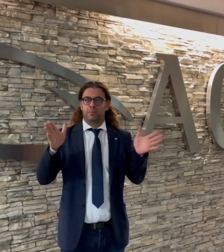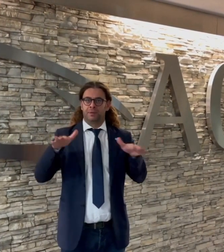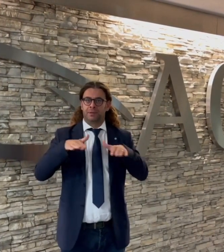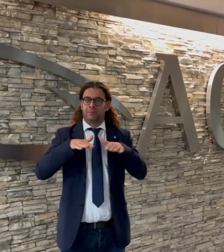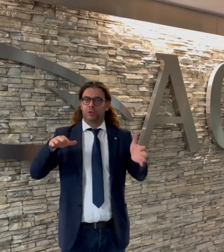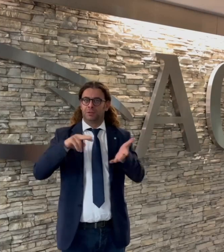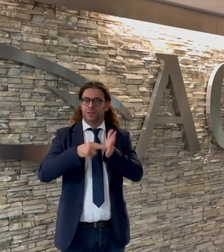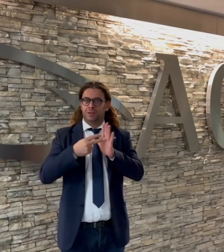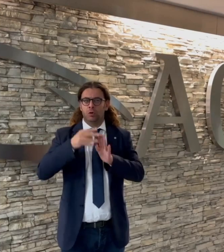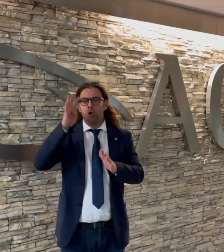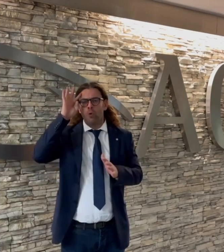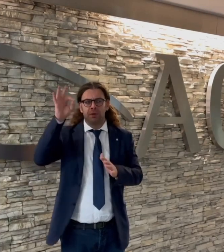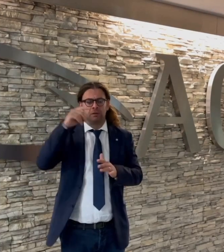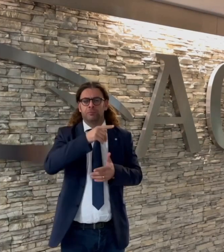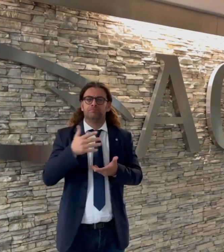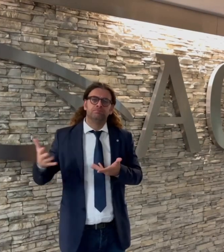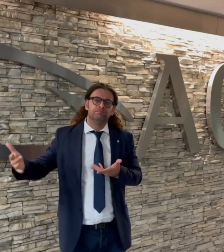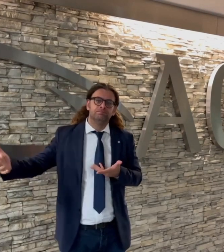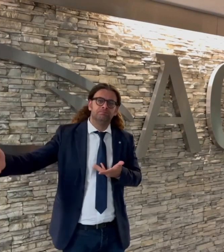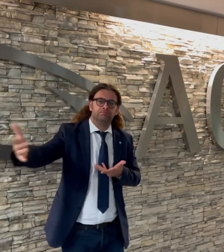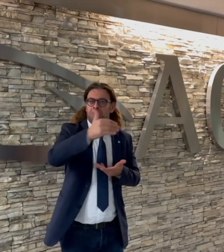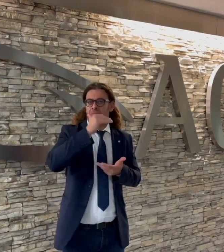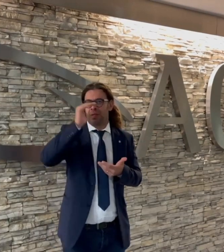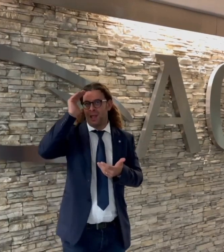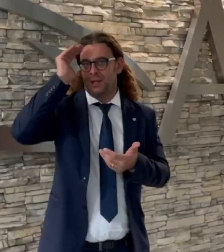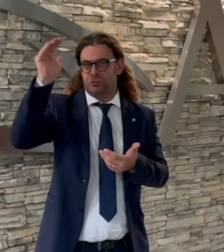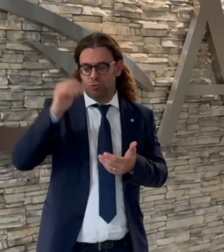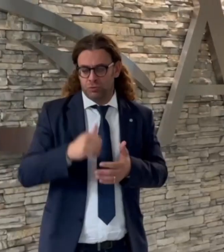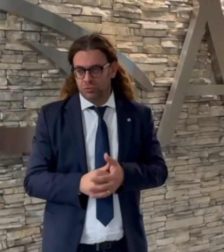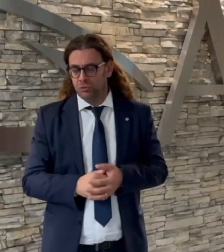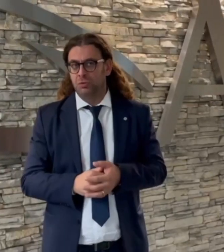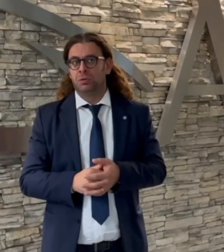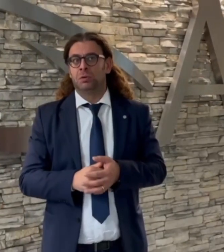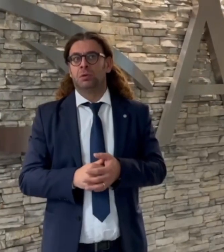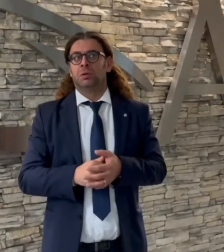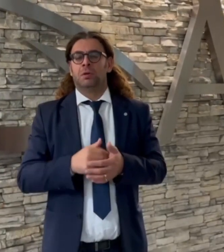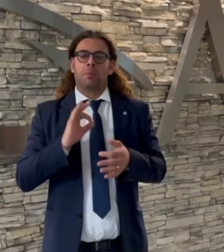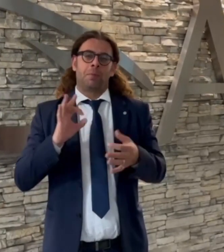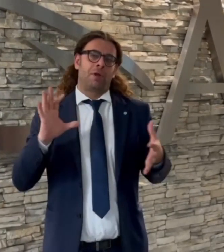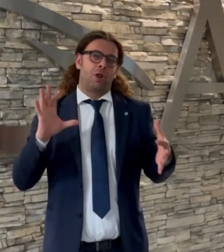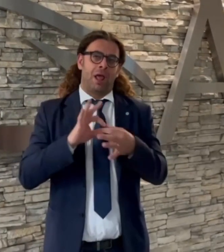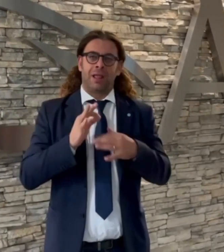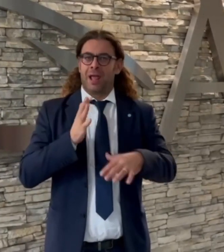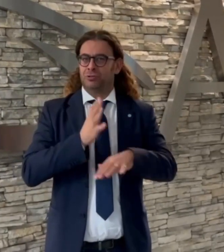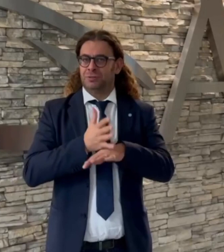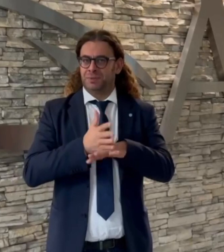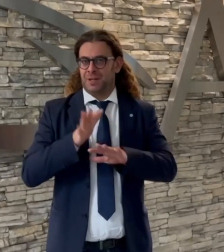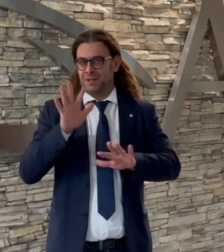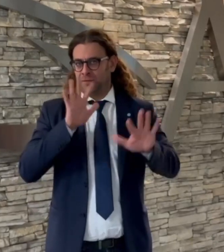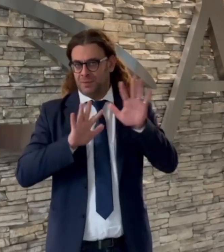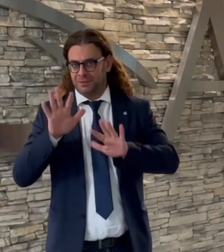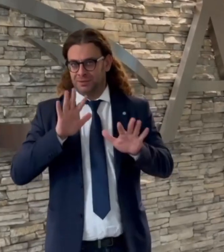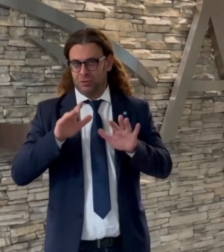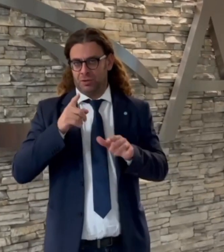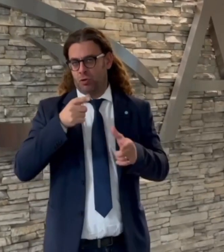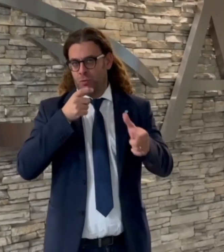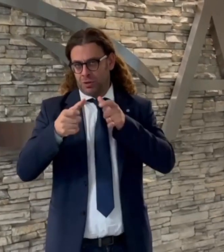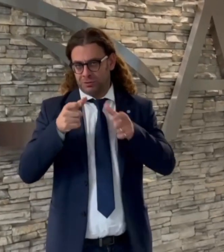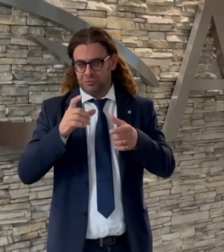convocazione del tavolo tecnico era aperta alle associazioni di categorie interessate, con l'obiettivo di ascoltare le proposte in merito all'argomento dell'accessibilità